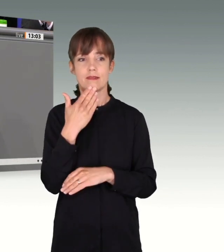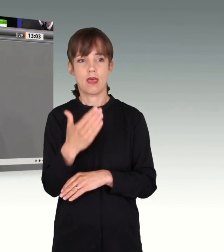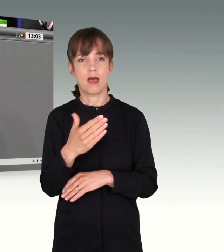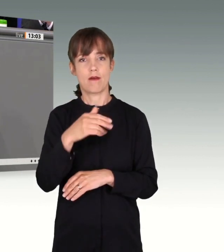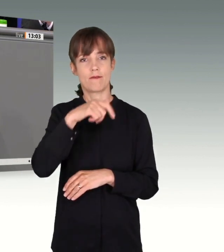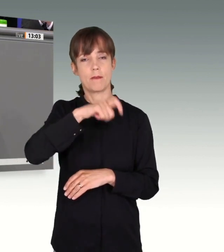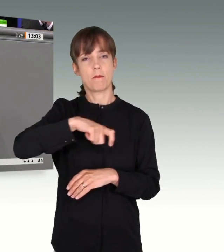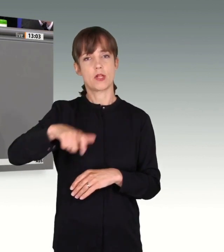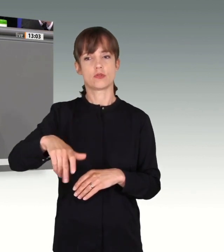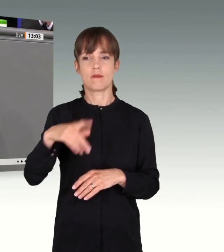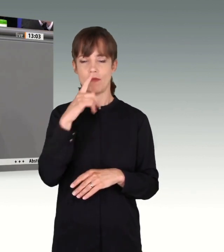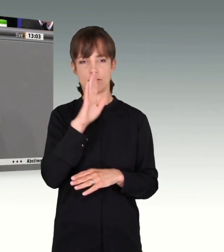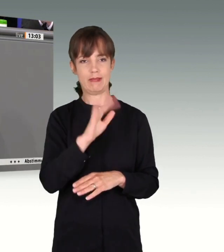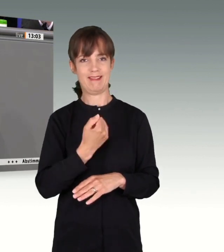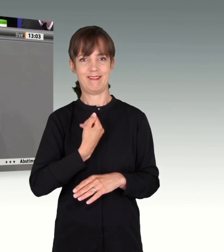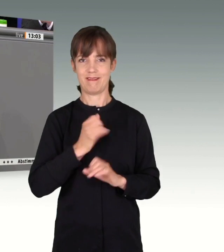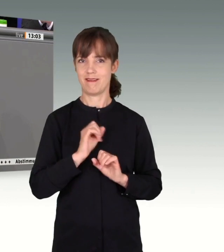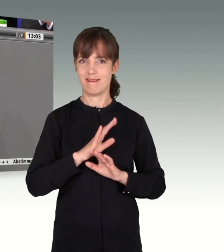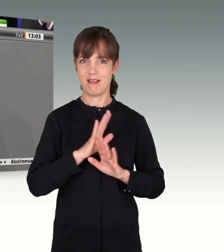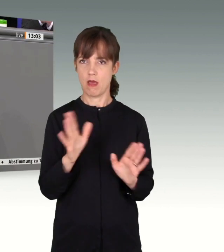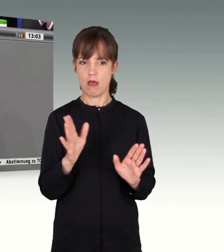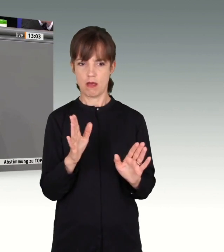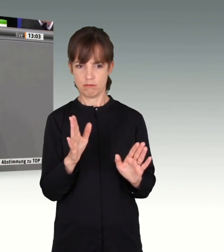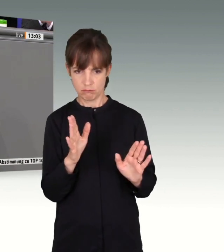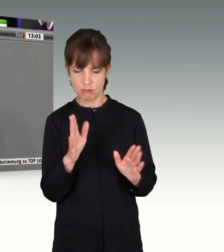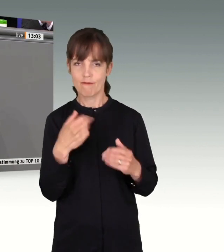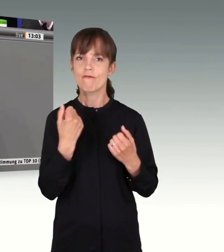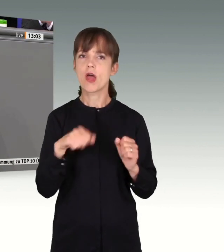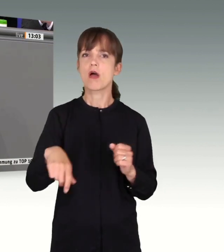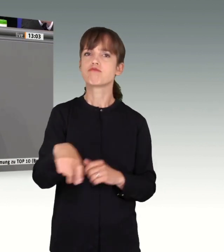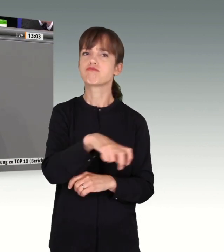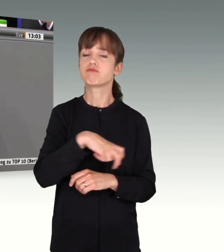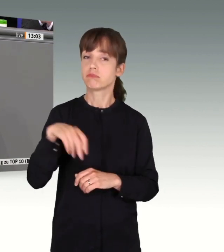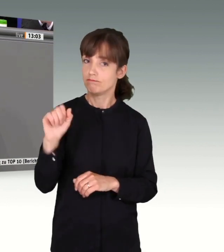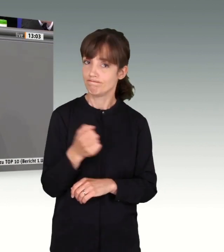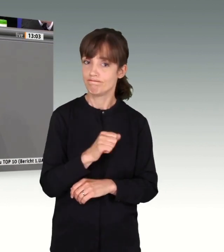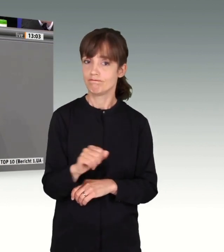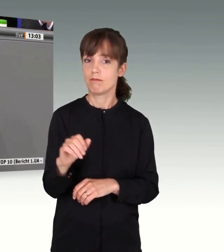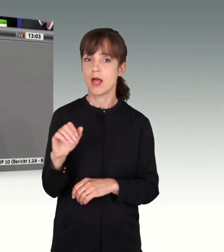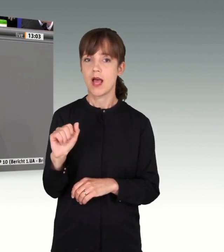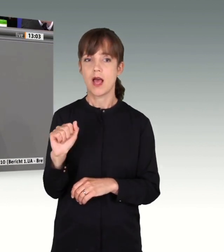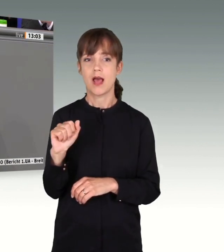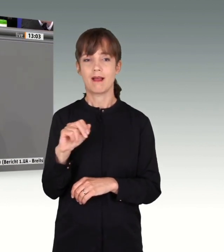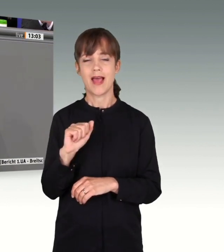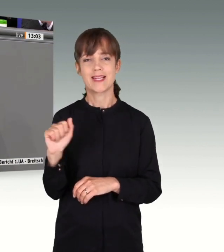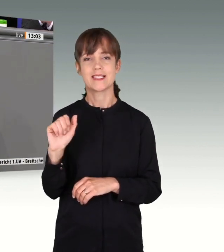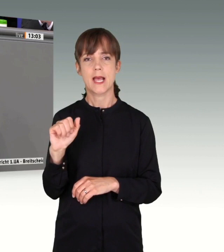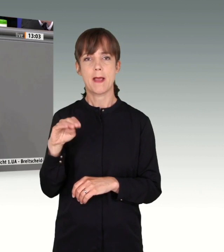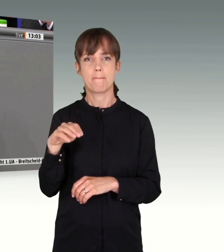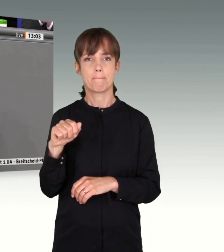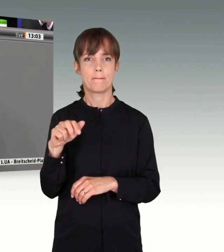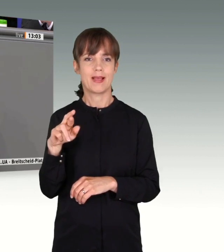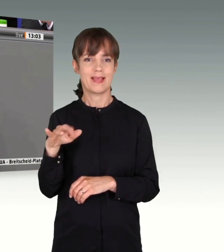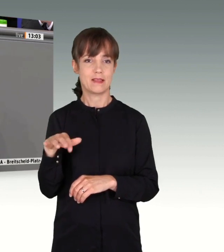ungeklärten Identitäten nicht frei in unserem Land rumlaufen lassen. Anis Amri hatte Alias Identitäten in zweistelliger Höhe. Wenn